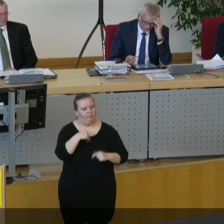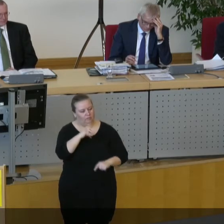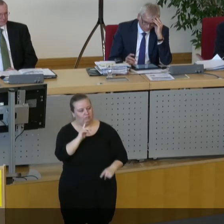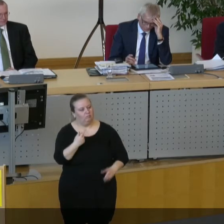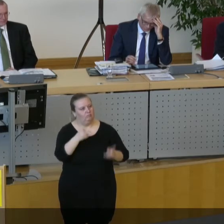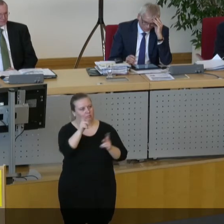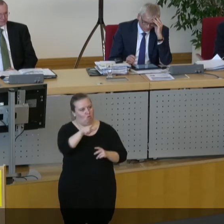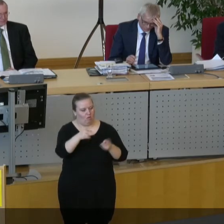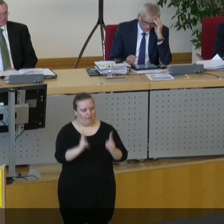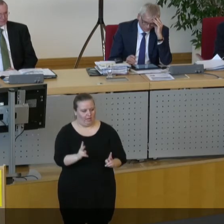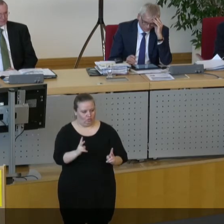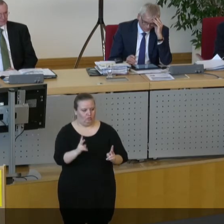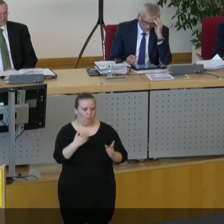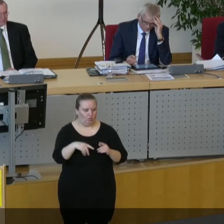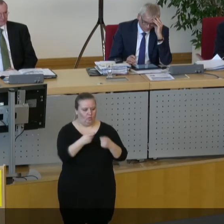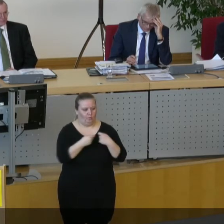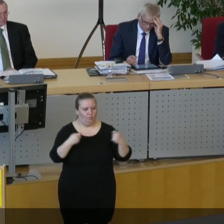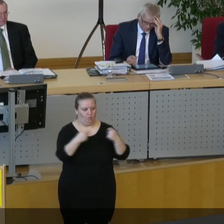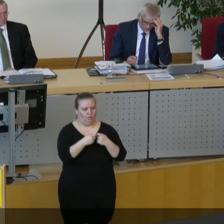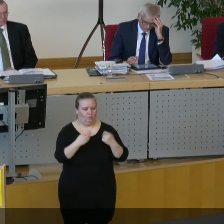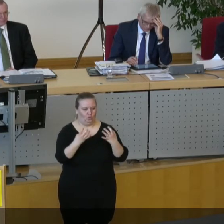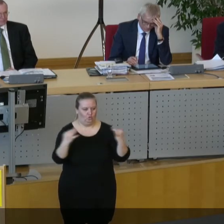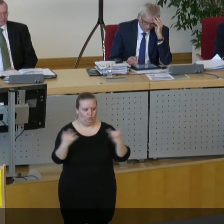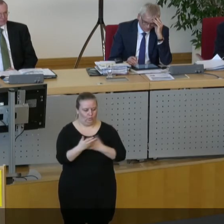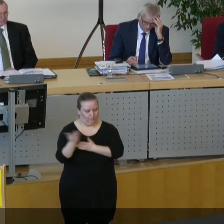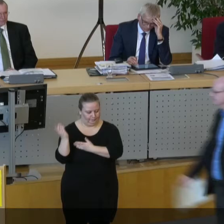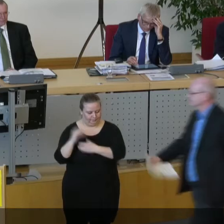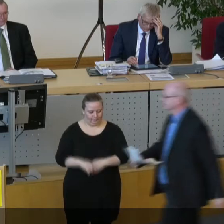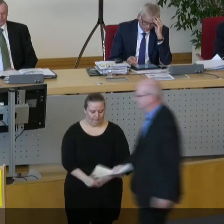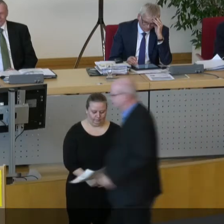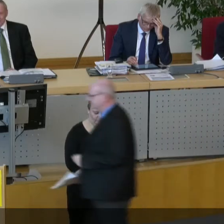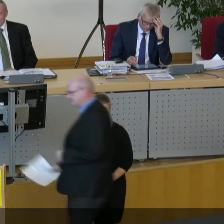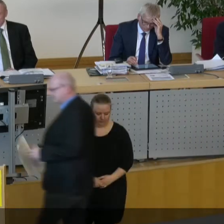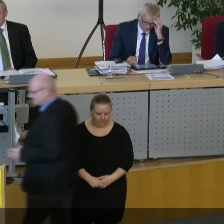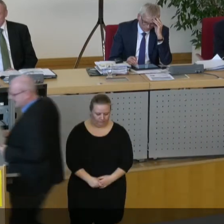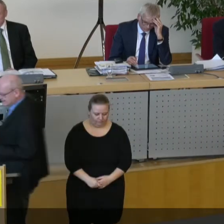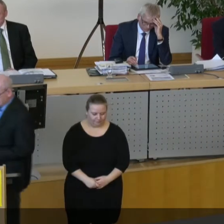Hier ist Einreicher Bündnis 90 Die Grünen und Herr Lichty startet.